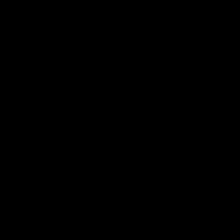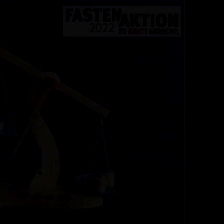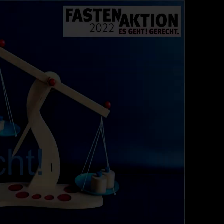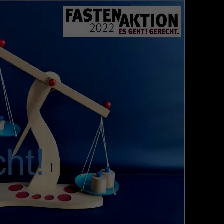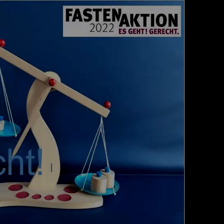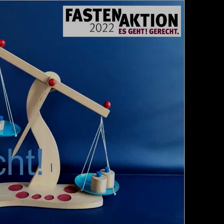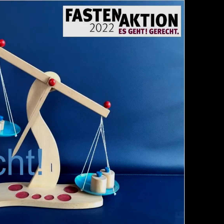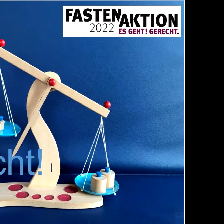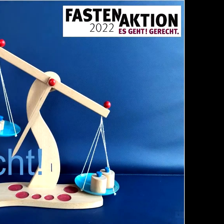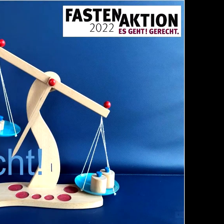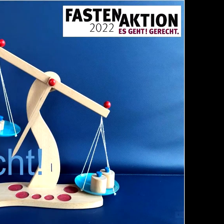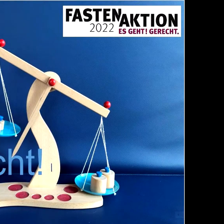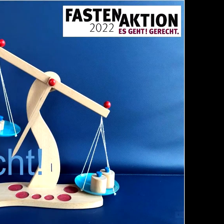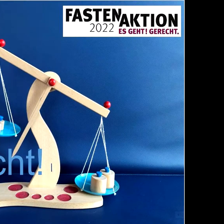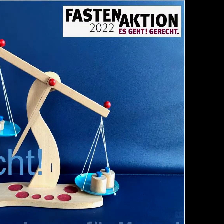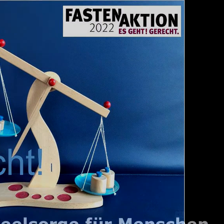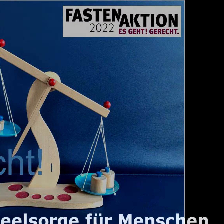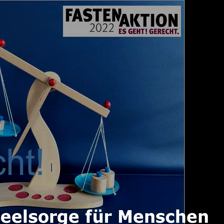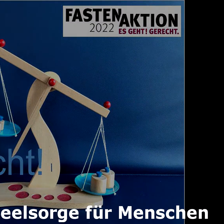Ja, Gerechtigkeit ist möglich